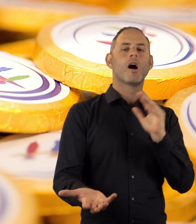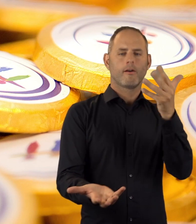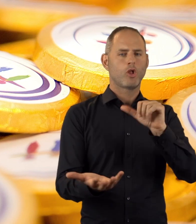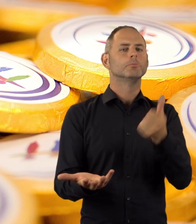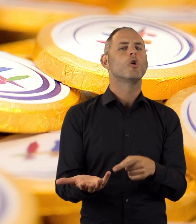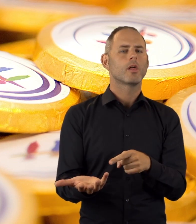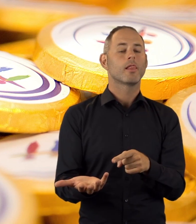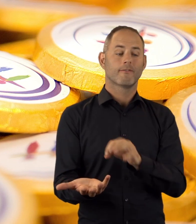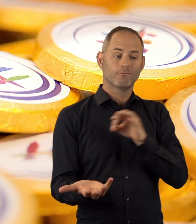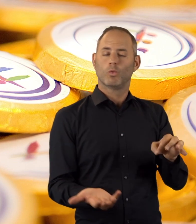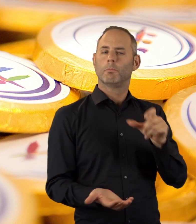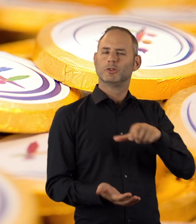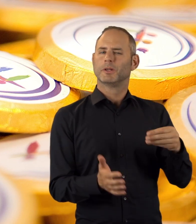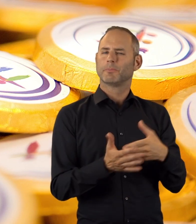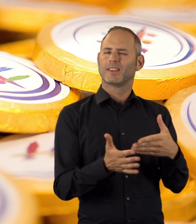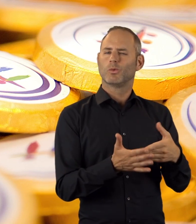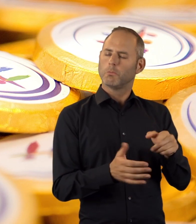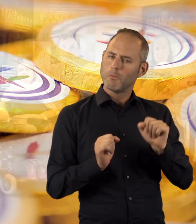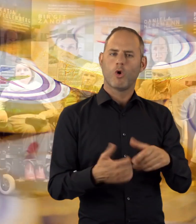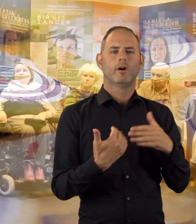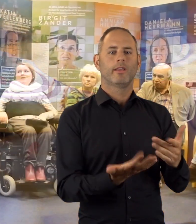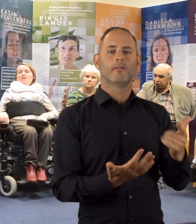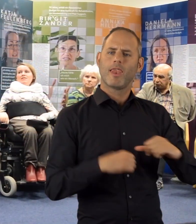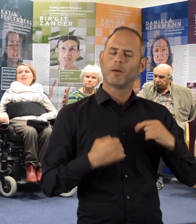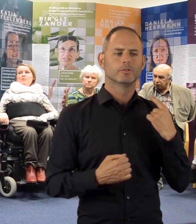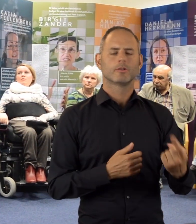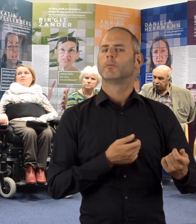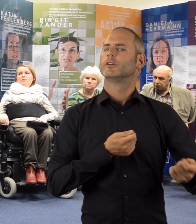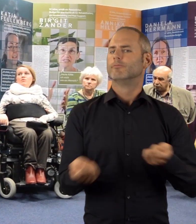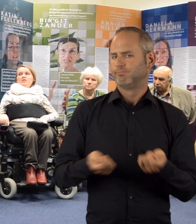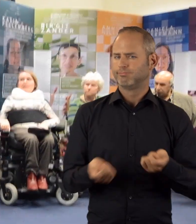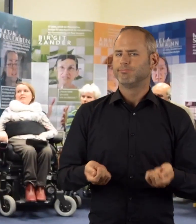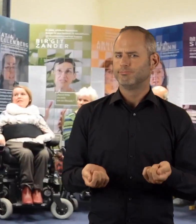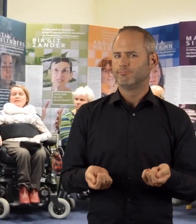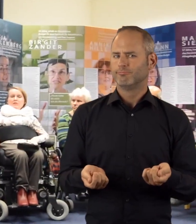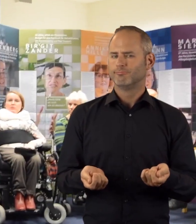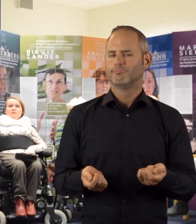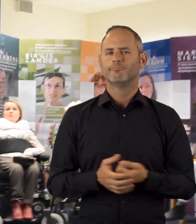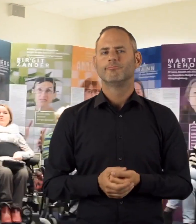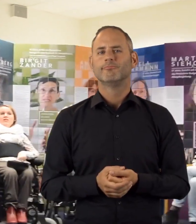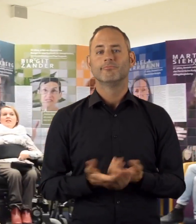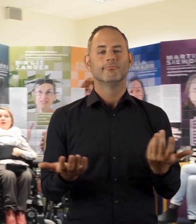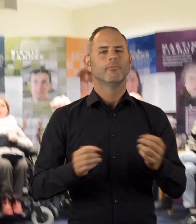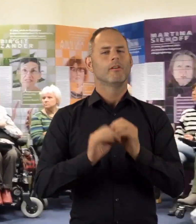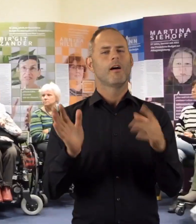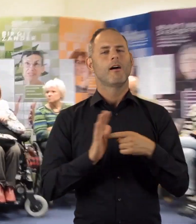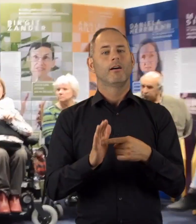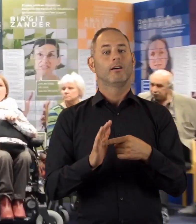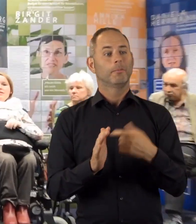ist grundsätzlich ein Erfolgsmodell, welches Menschen mit Behinderung ermöglicht, ihr Leben selbst in die Hand zu nehmen. Unterstrichen wurde